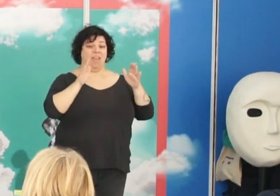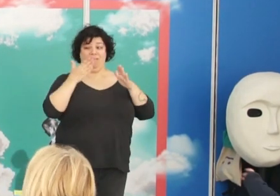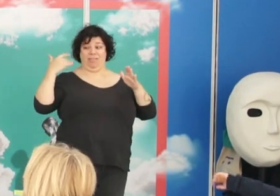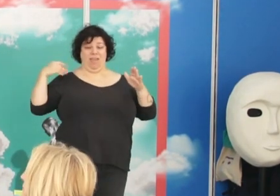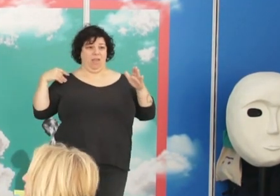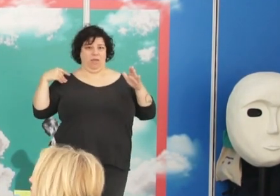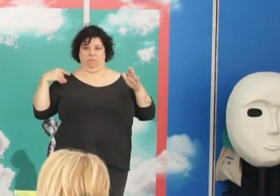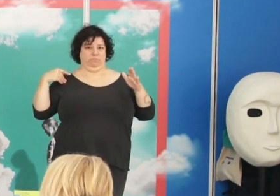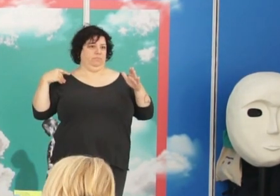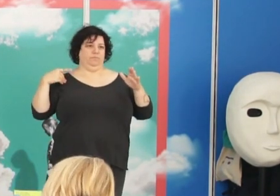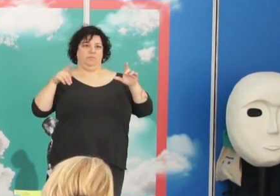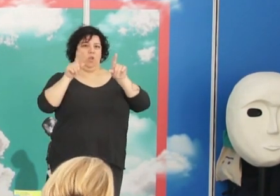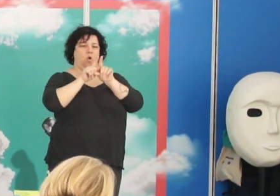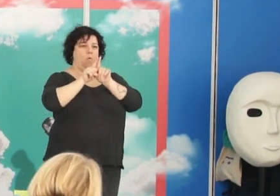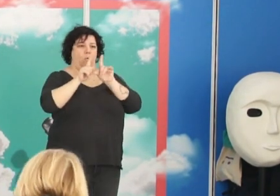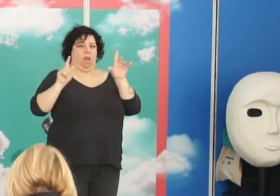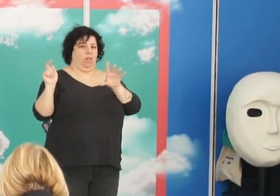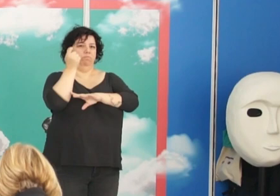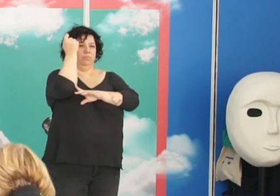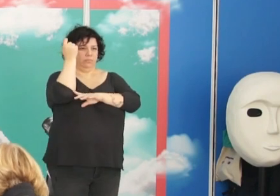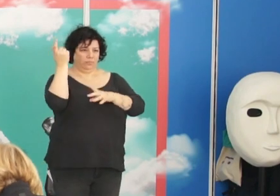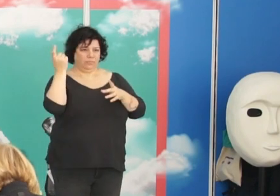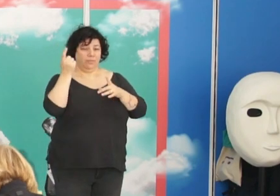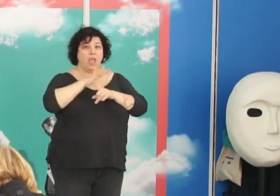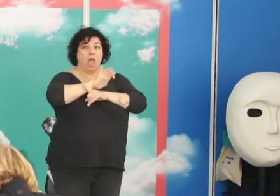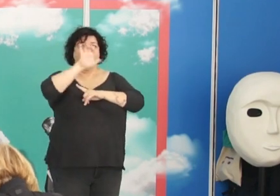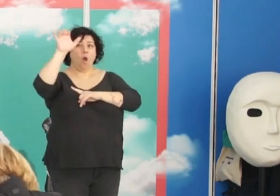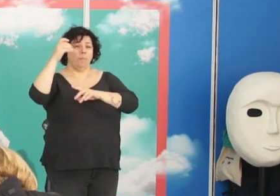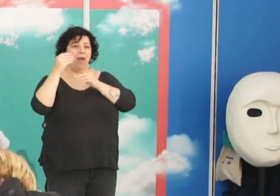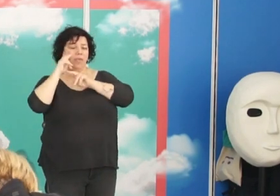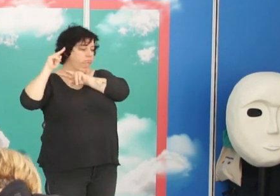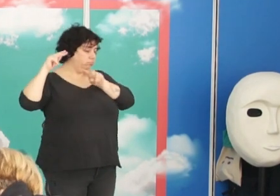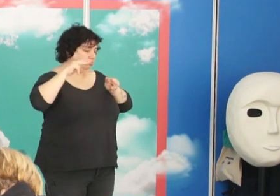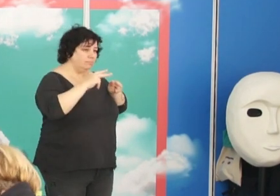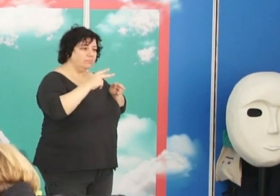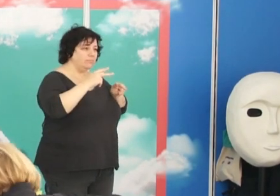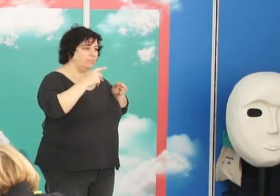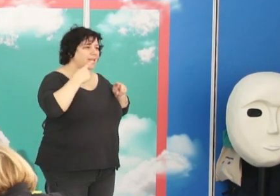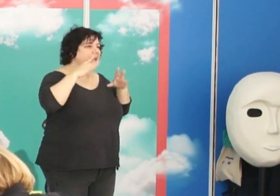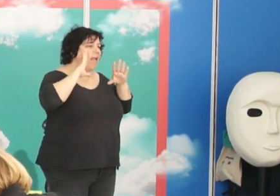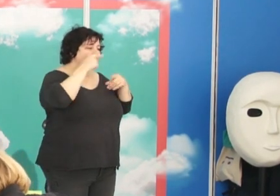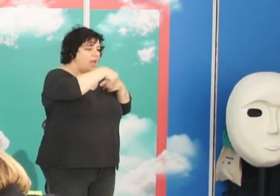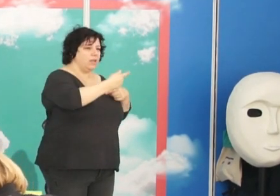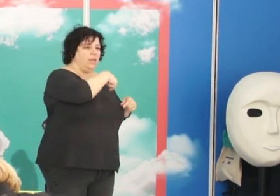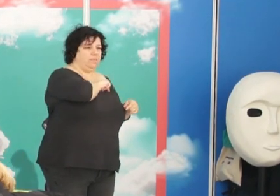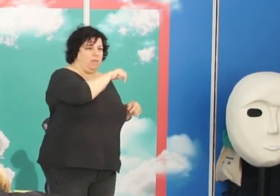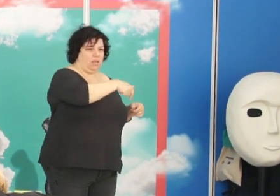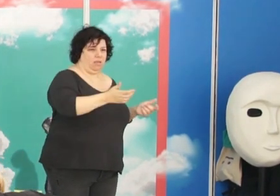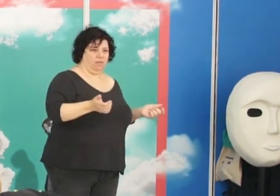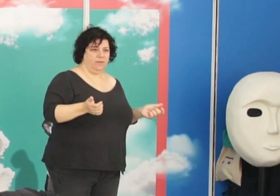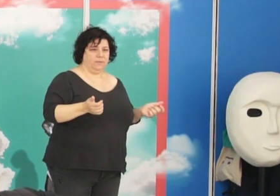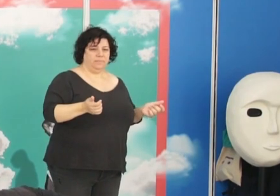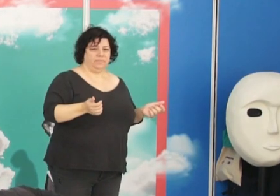la ciencia de vanguardia. sea, toda Europa seguía atento a lo que se iba haciendo en este país.